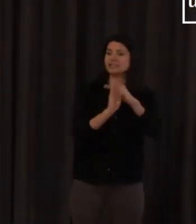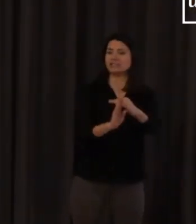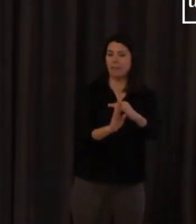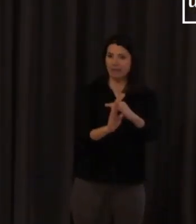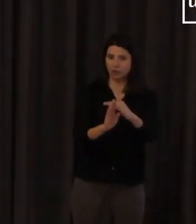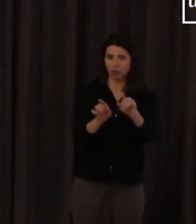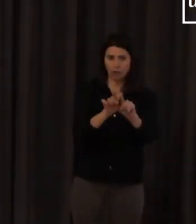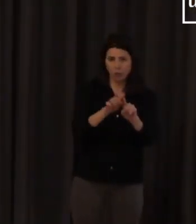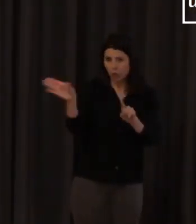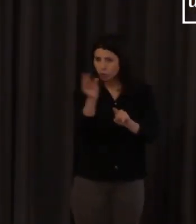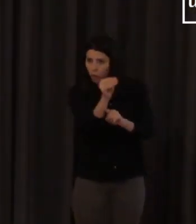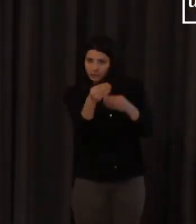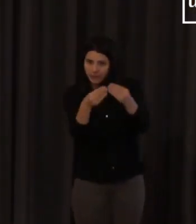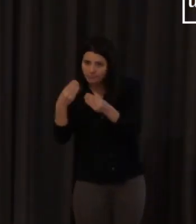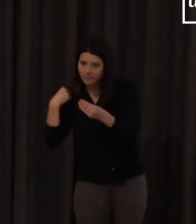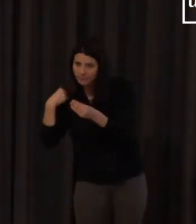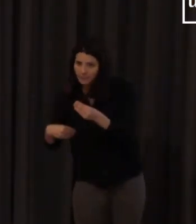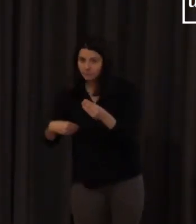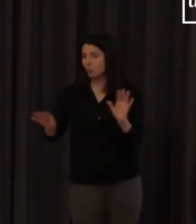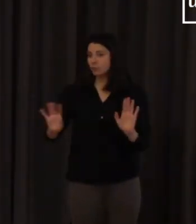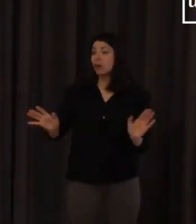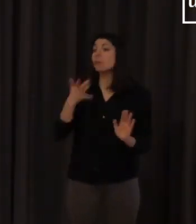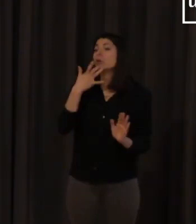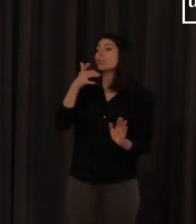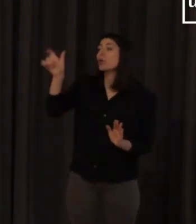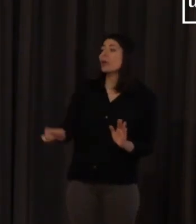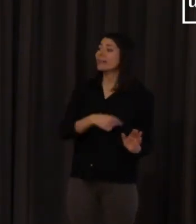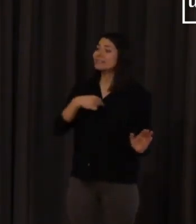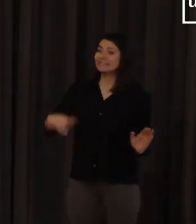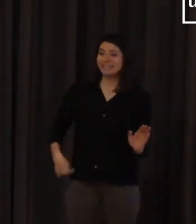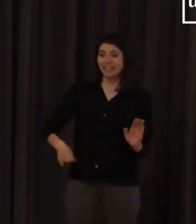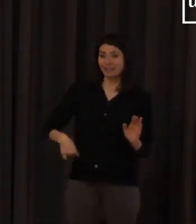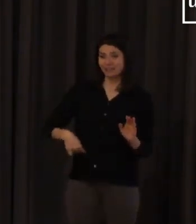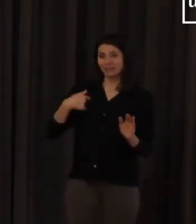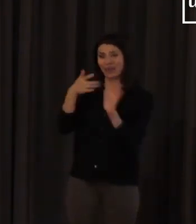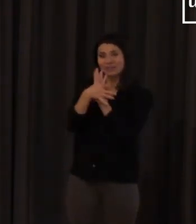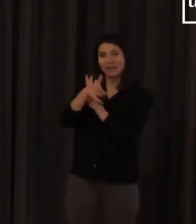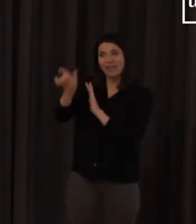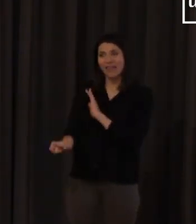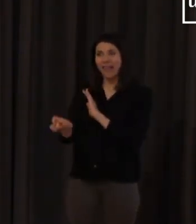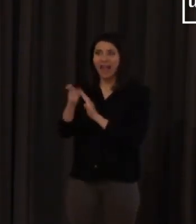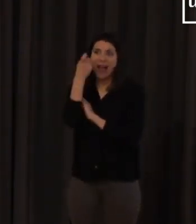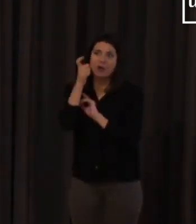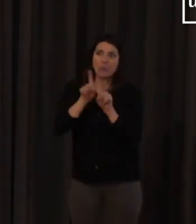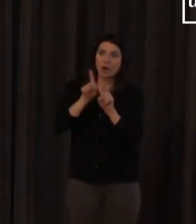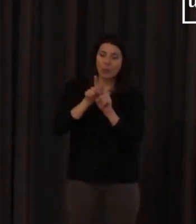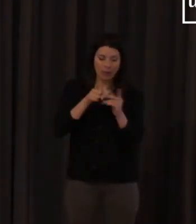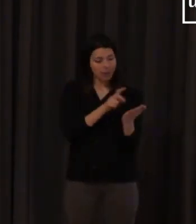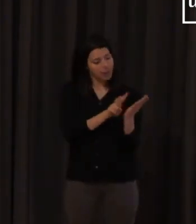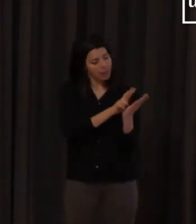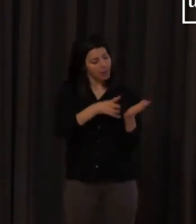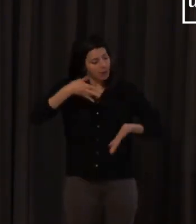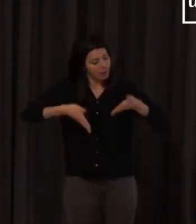alumna china que parecía un robot pero se le entendía ¿de acuerdo? entonces al considerar este